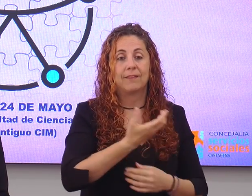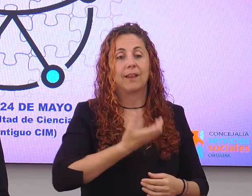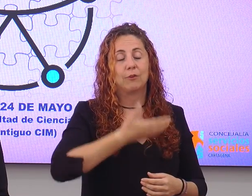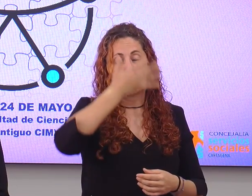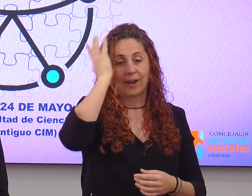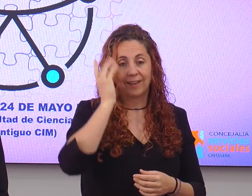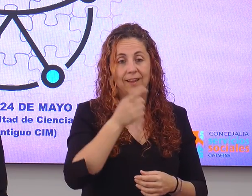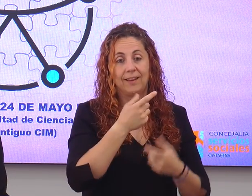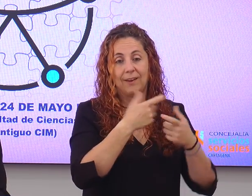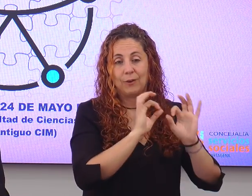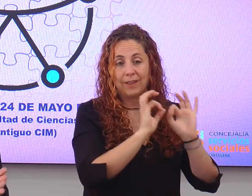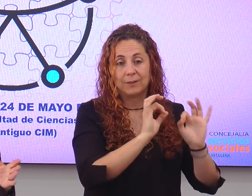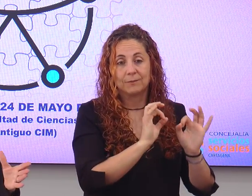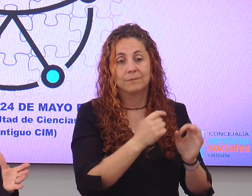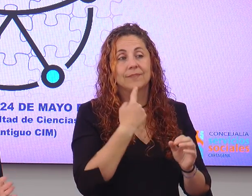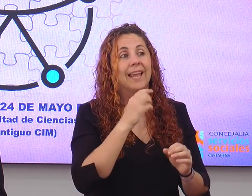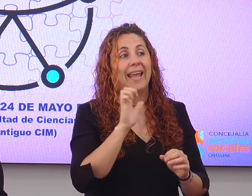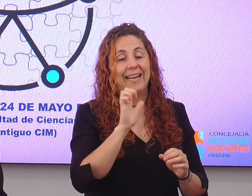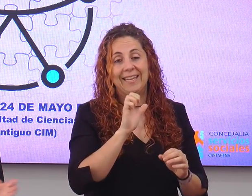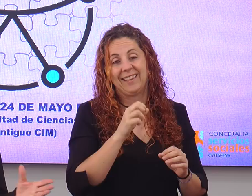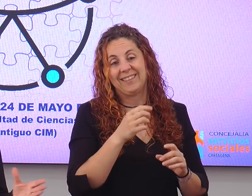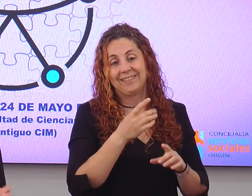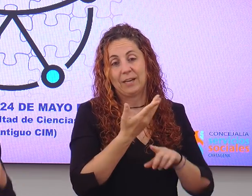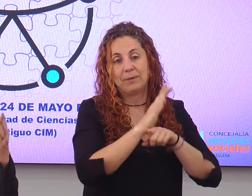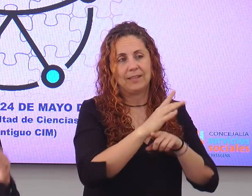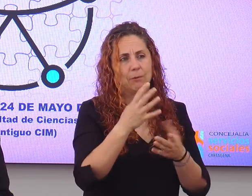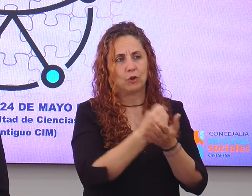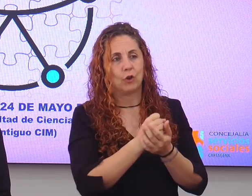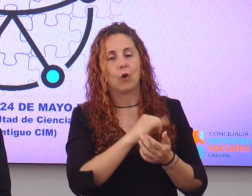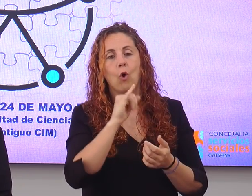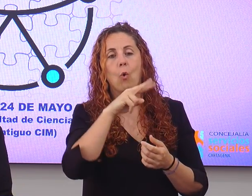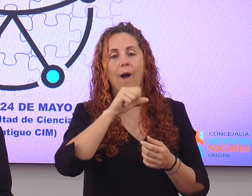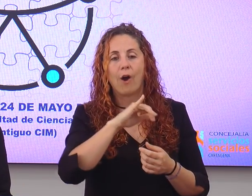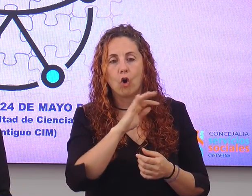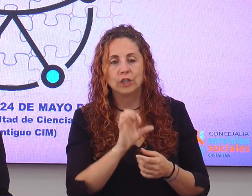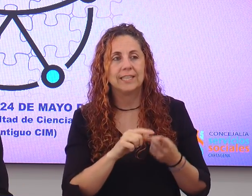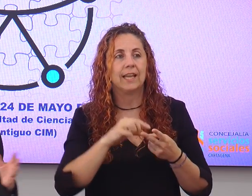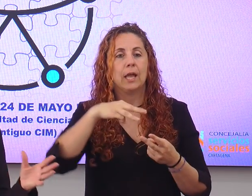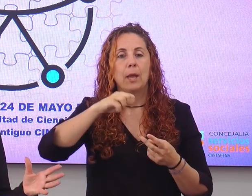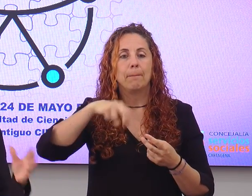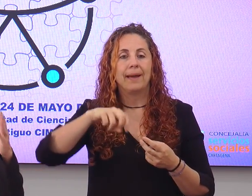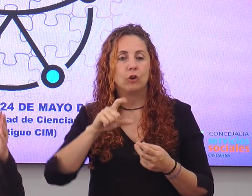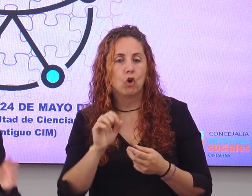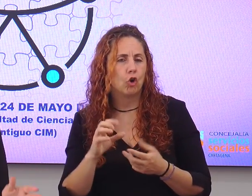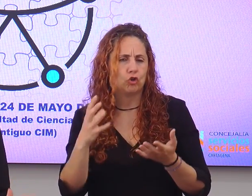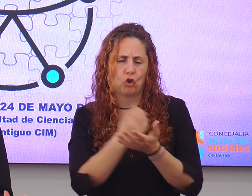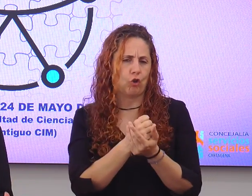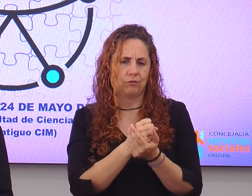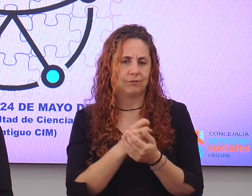ayuntamiento de Cartagena, he dicho Enrique a la cabeza, pero bueno, ahí todos, Juan José, Manolo, o todos.